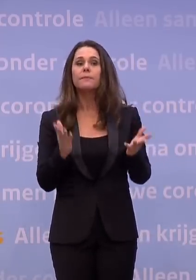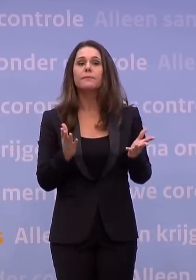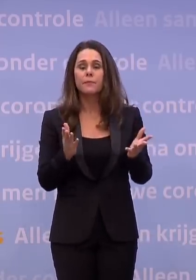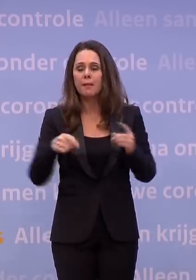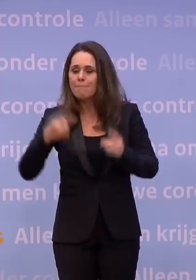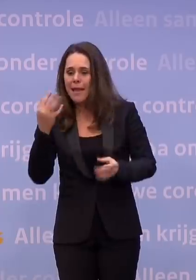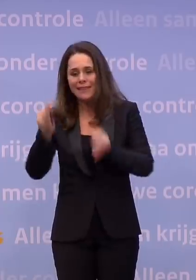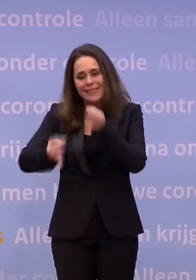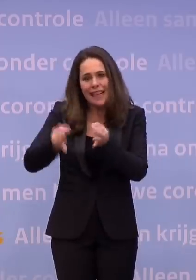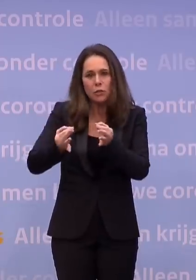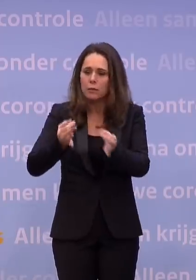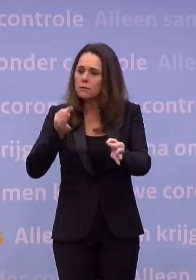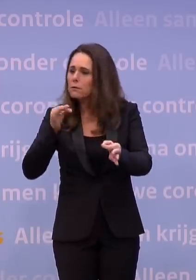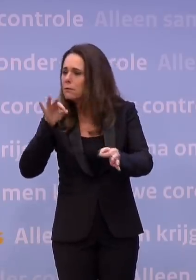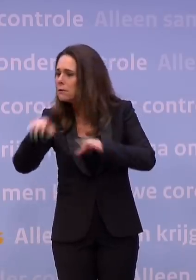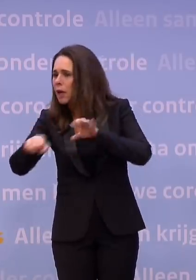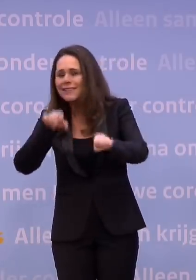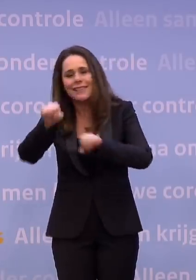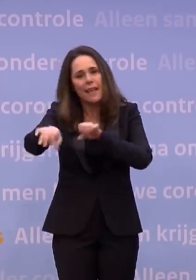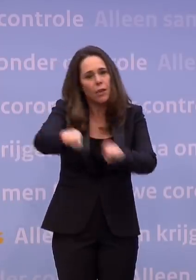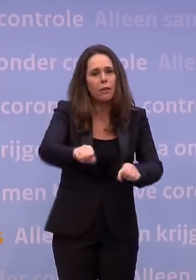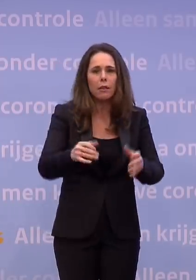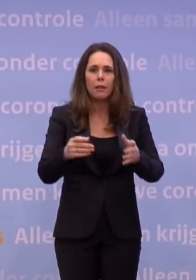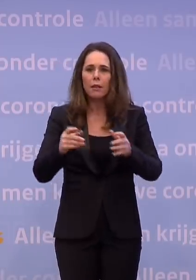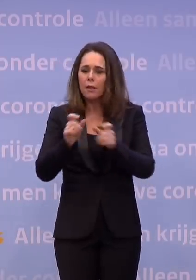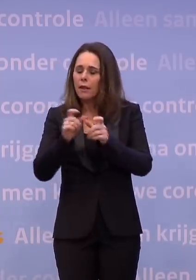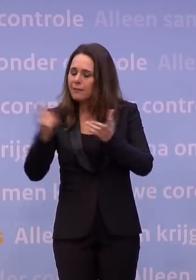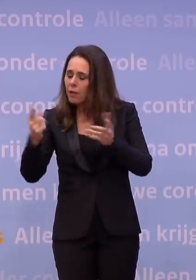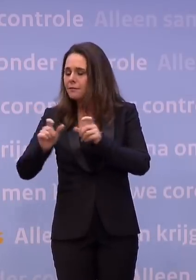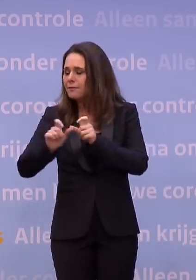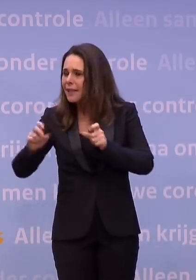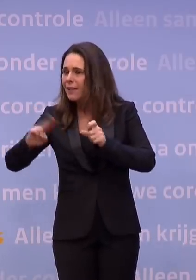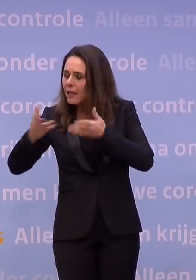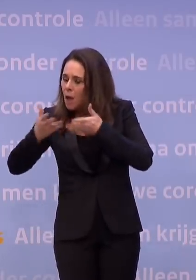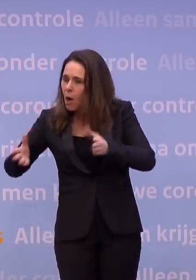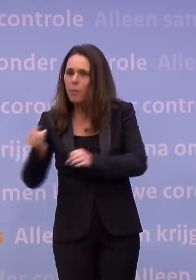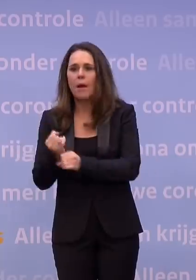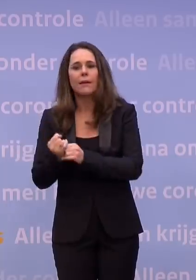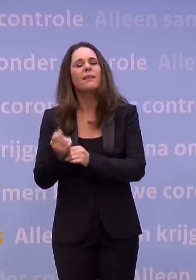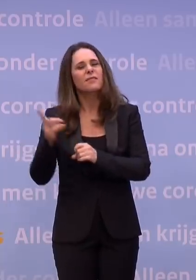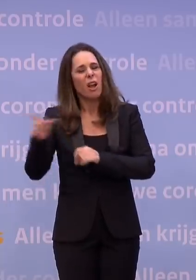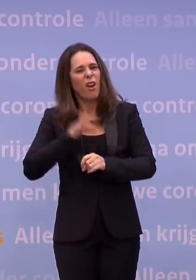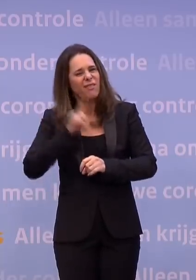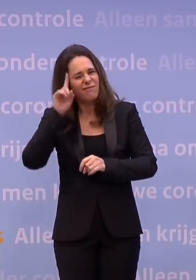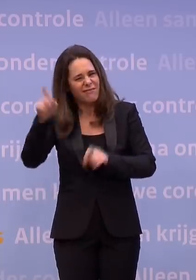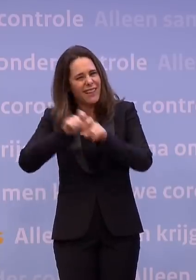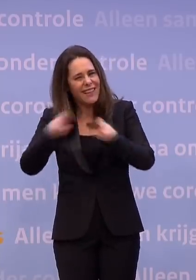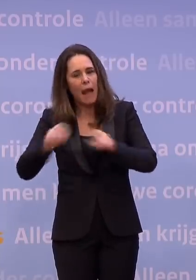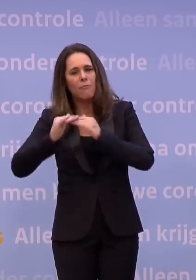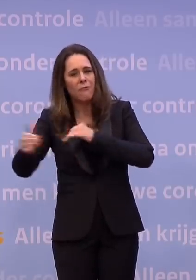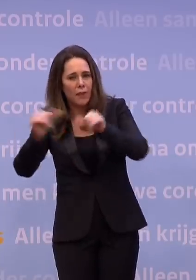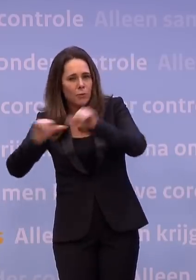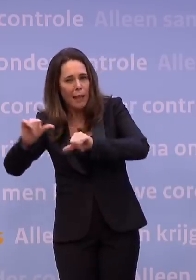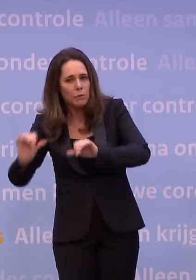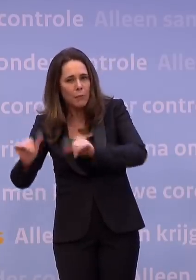tests en traceren, met name ook op het toegangstesten dingen weer mogelijk maken. En daar gaan we mee experimenteren met de fieldlabs onder andere en met de testen op scholen.